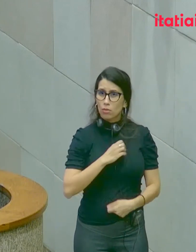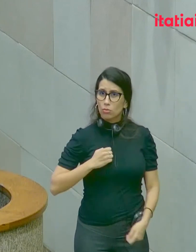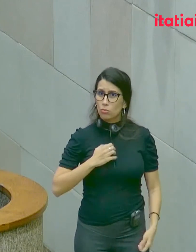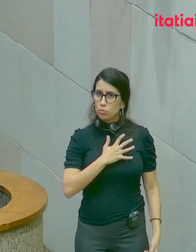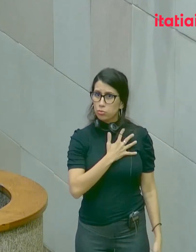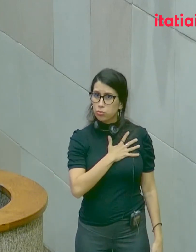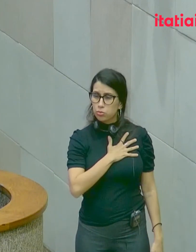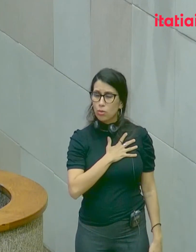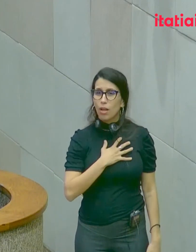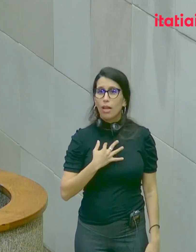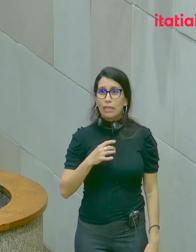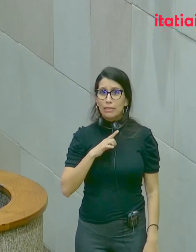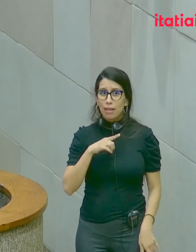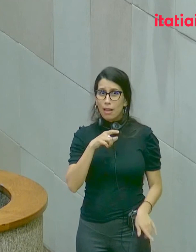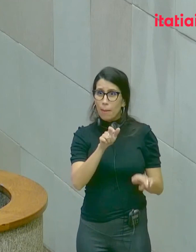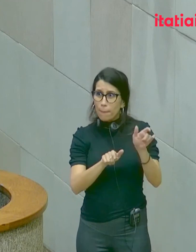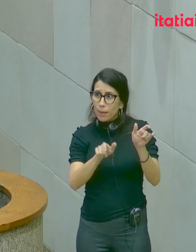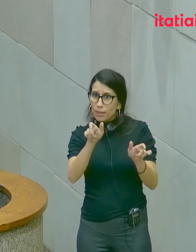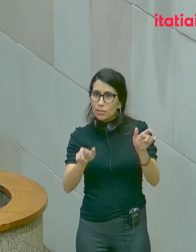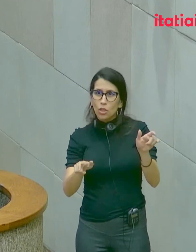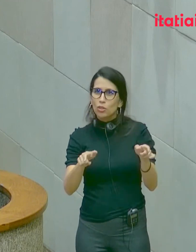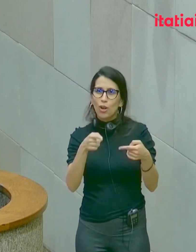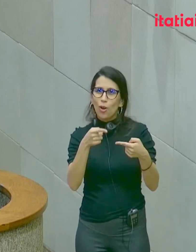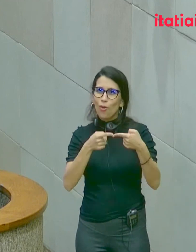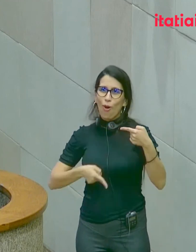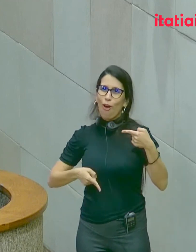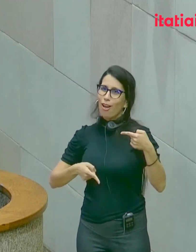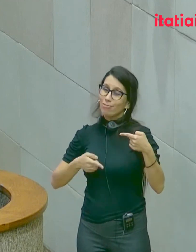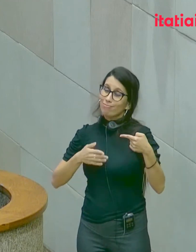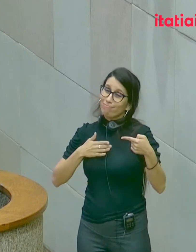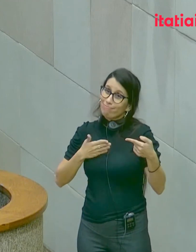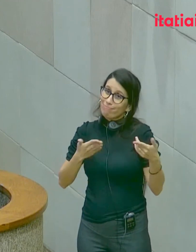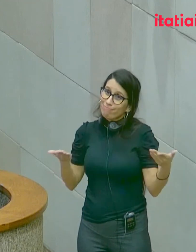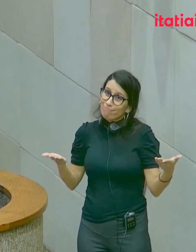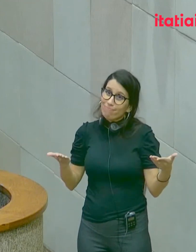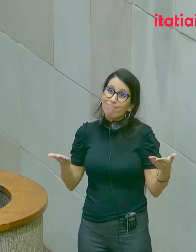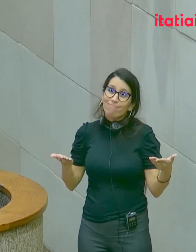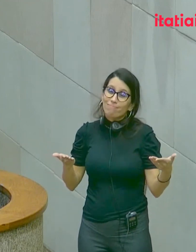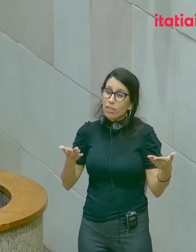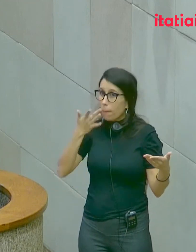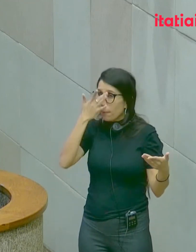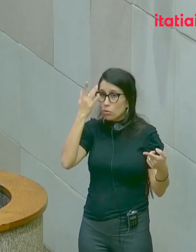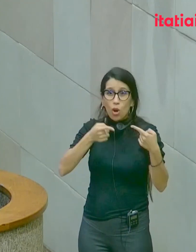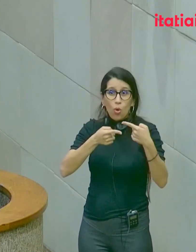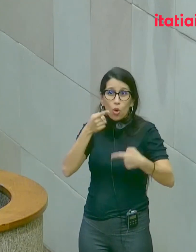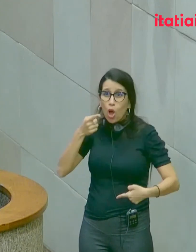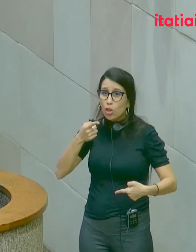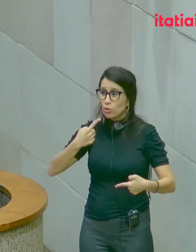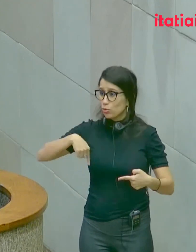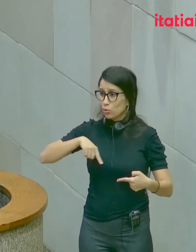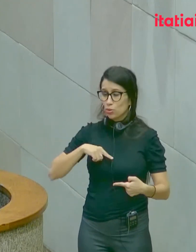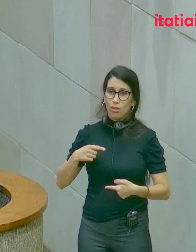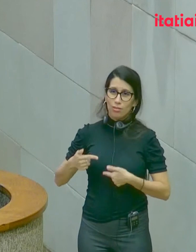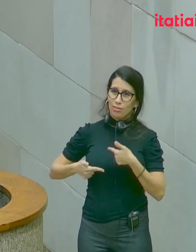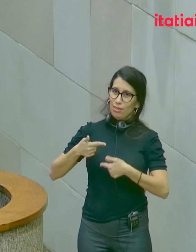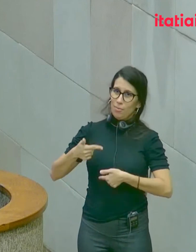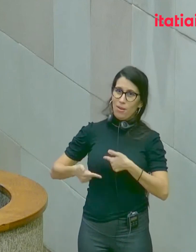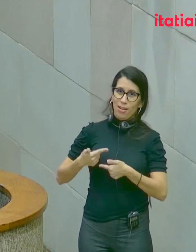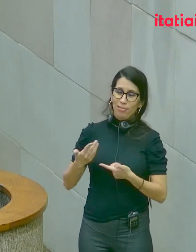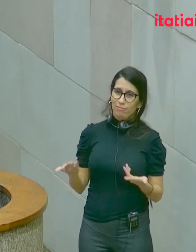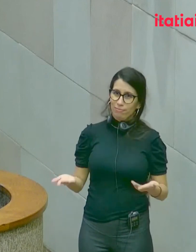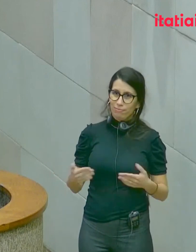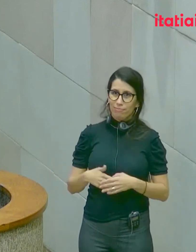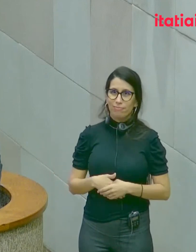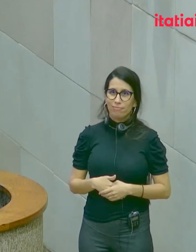pessoas que não concordam conosco, há pessoas que não gostam do nosso trabalho e que, portanto,